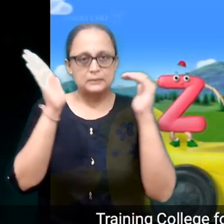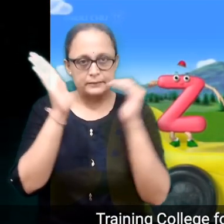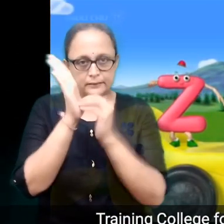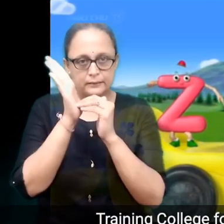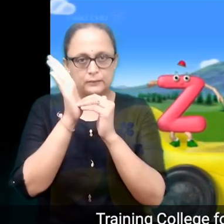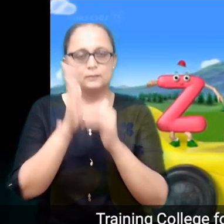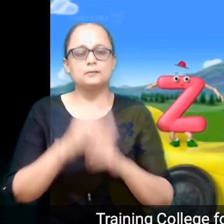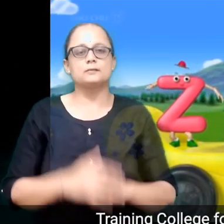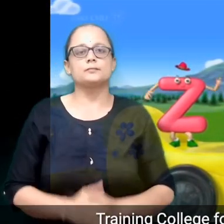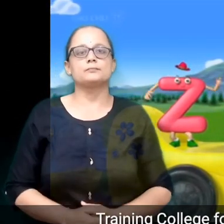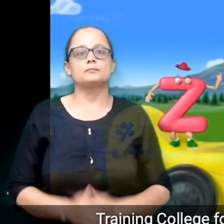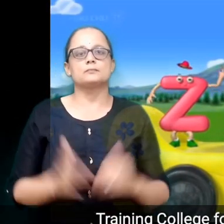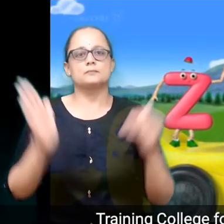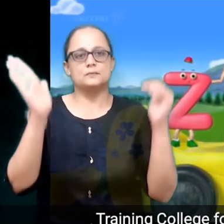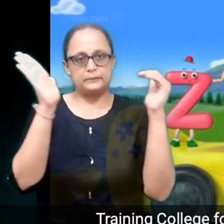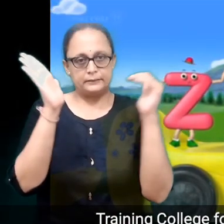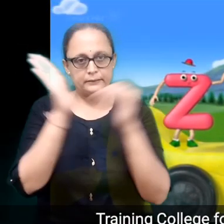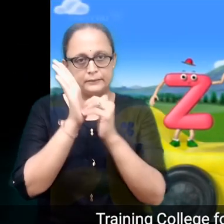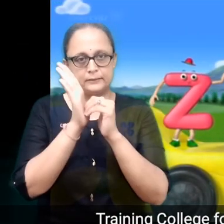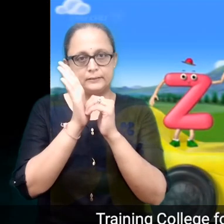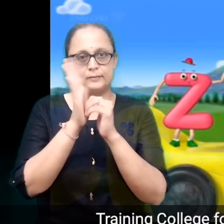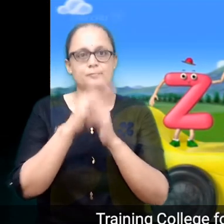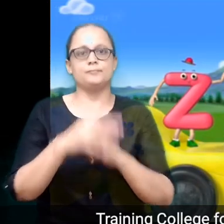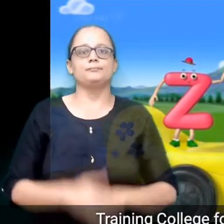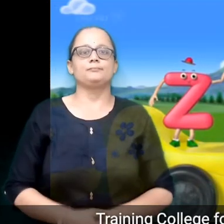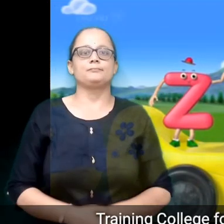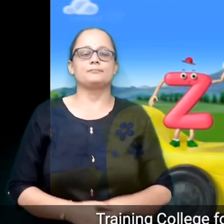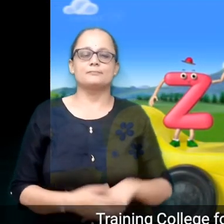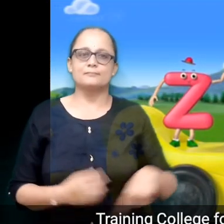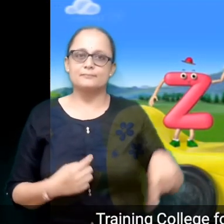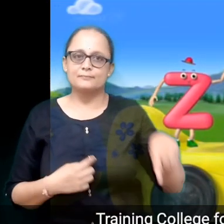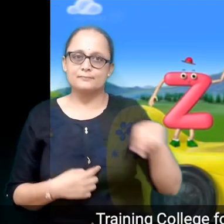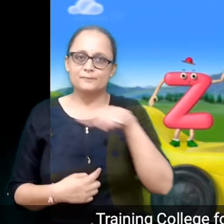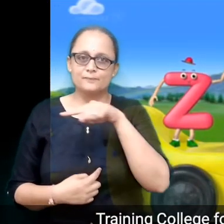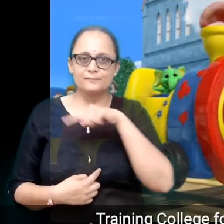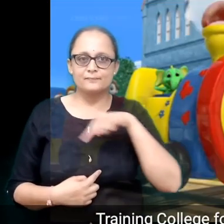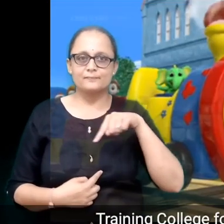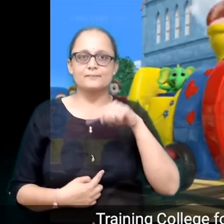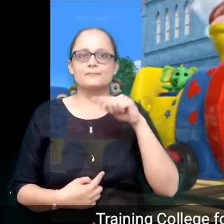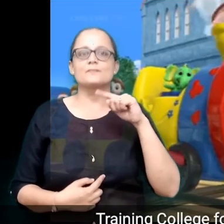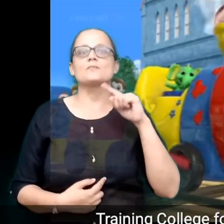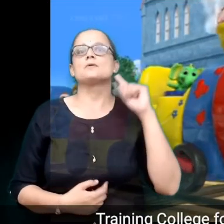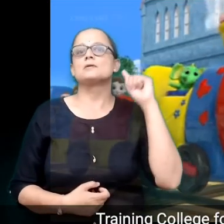Z, Z, Z, Tami, Batha,